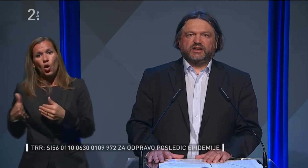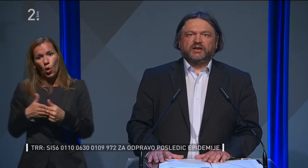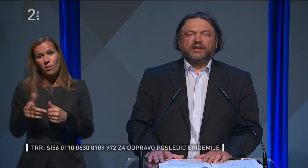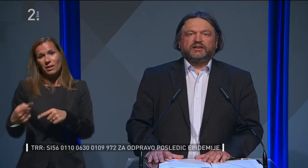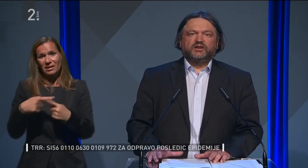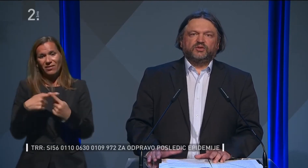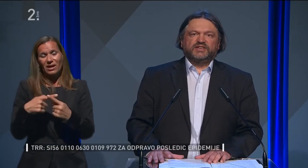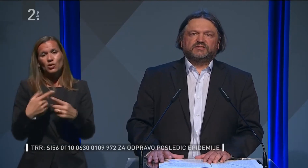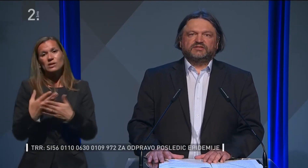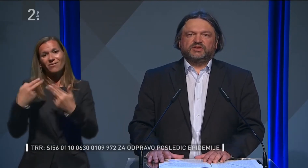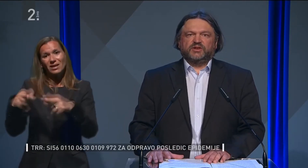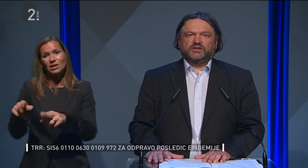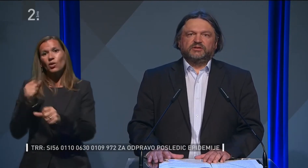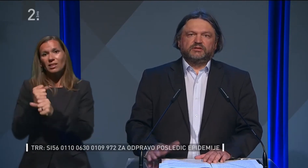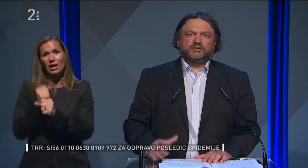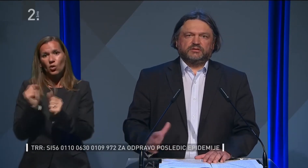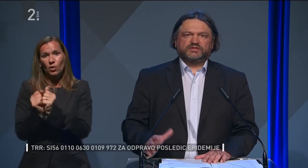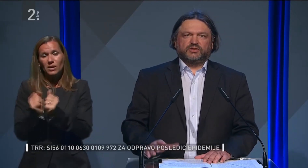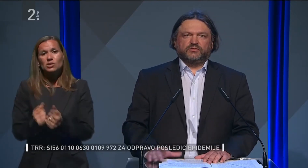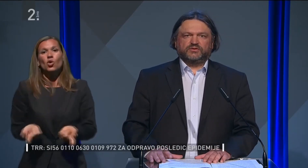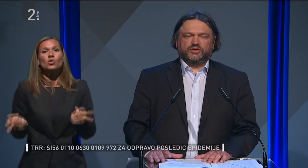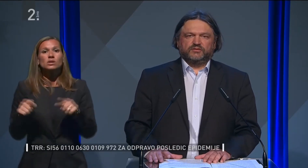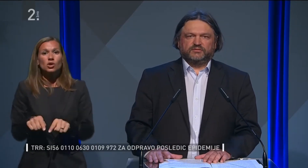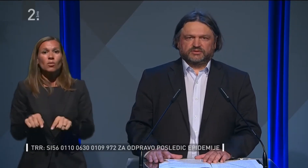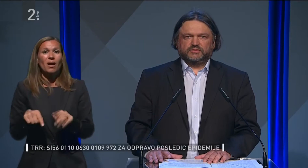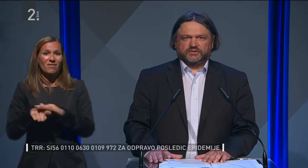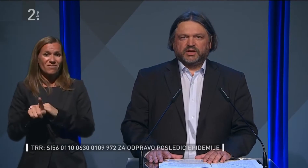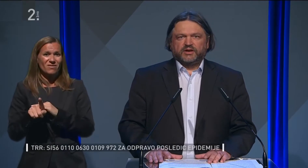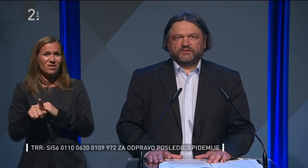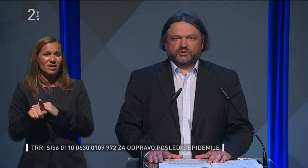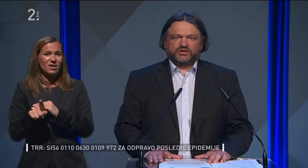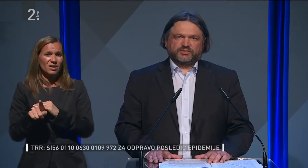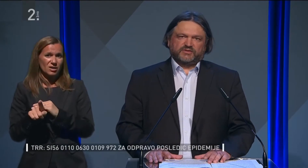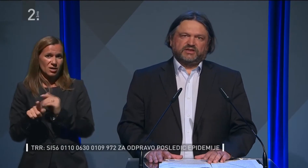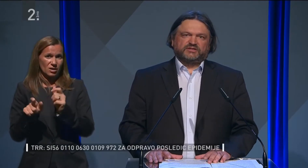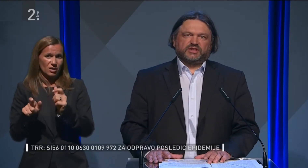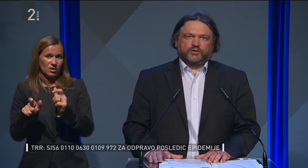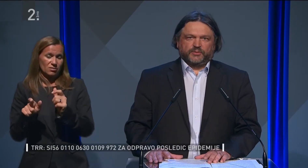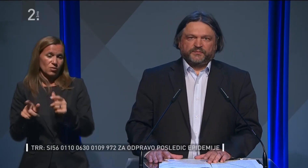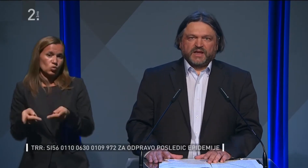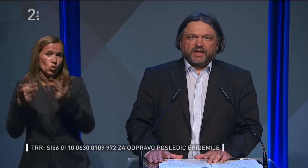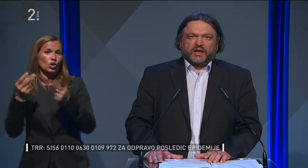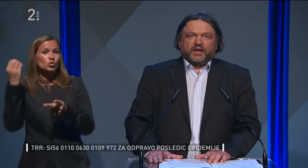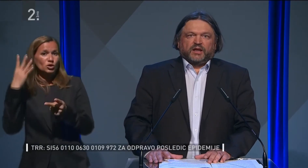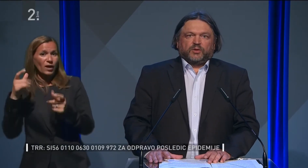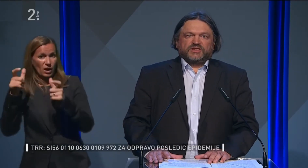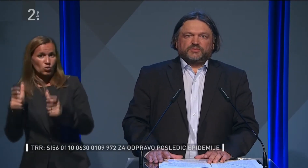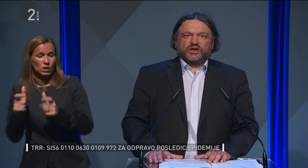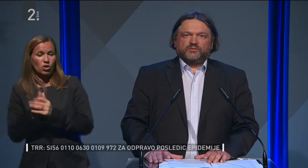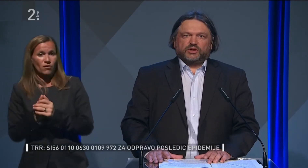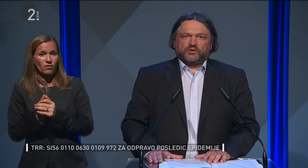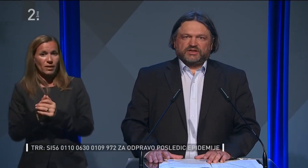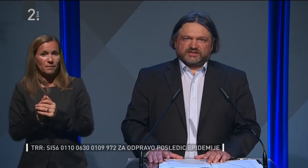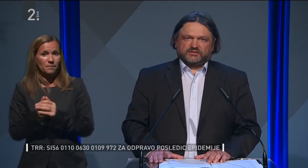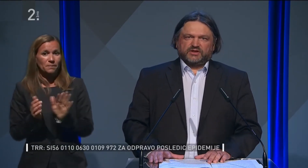zavrnitev na delovno mesto oziroma v zgojno izobraževalno ustanovo. No pa